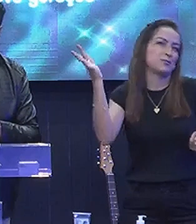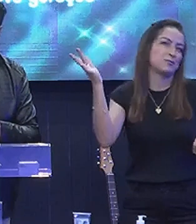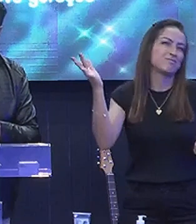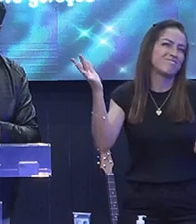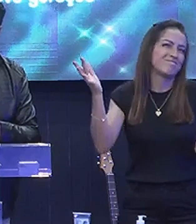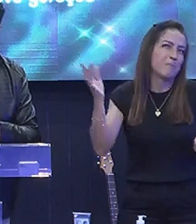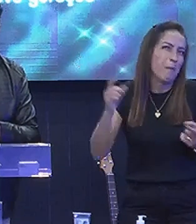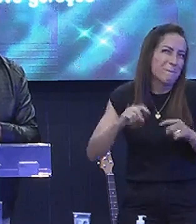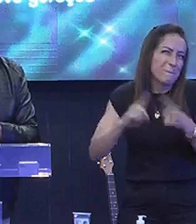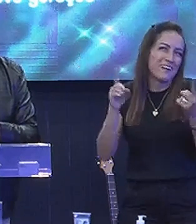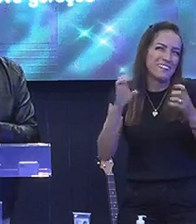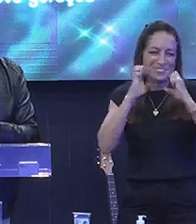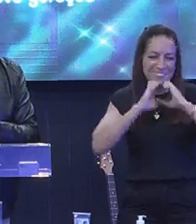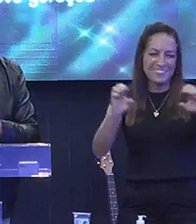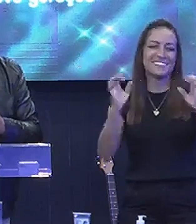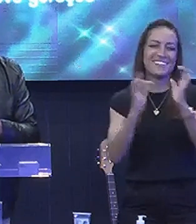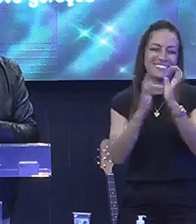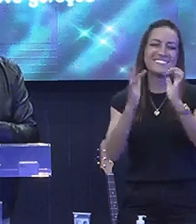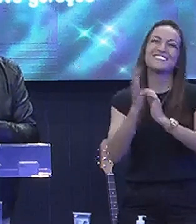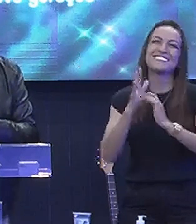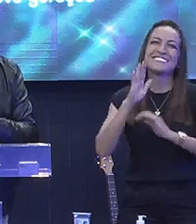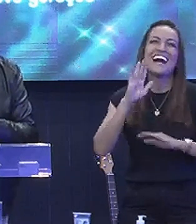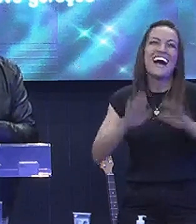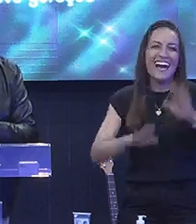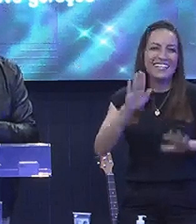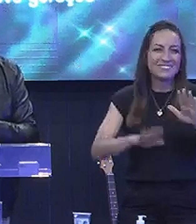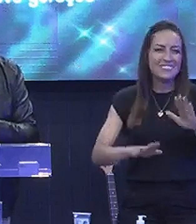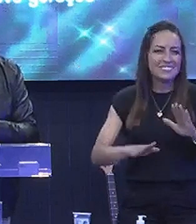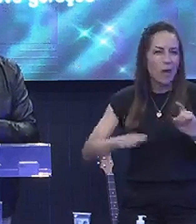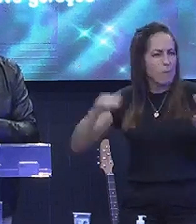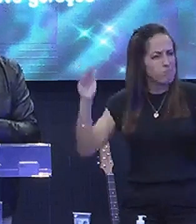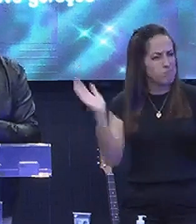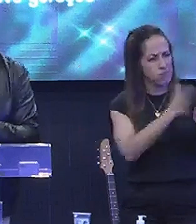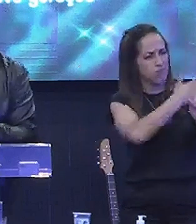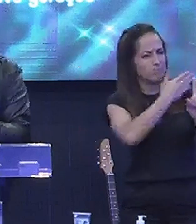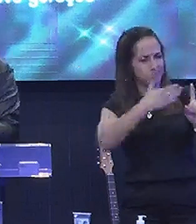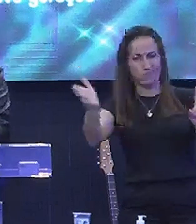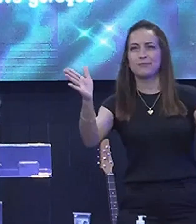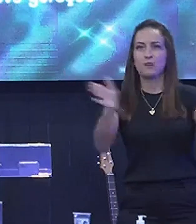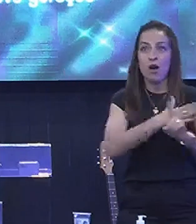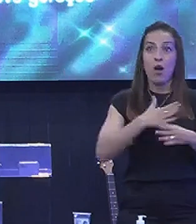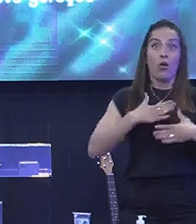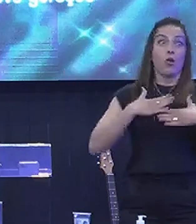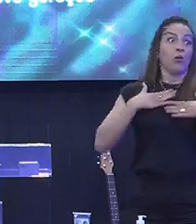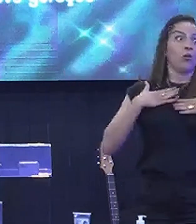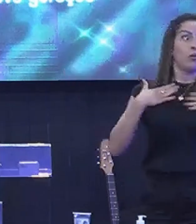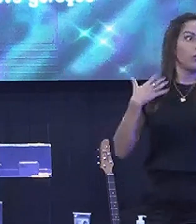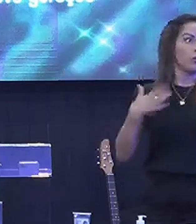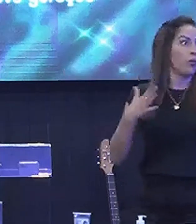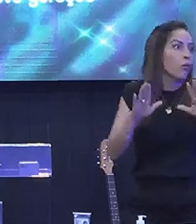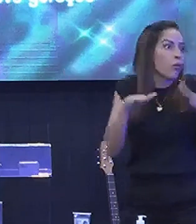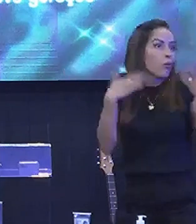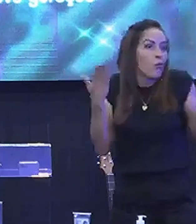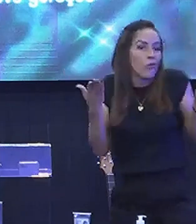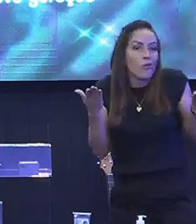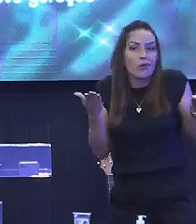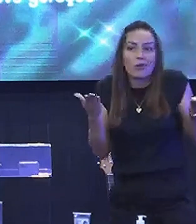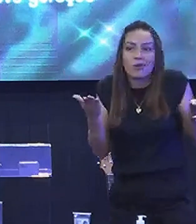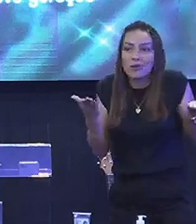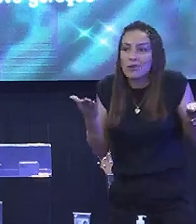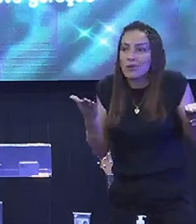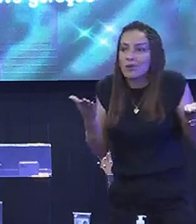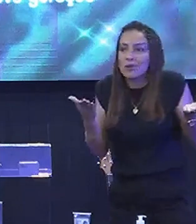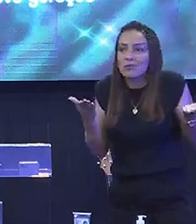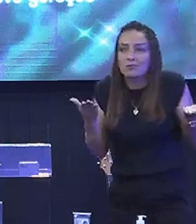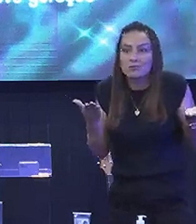O evangelho De Jesus É aquilo Que muitas vezes A gente leva Tapa na cara Eu não quero Eu saber Qual é o espinho Na